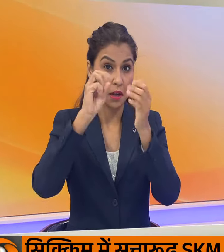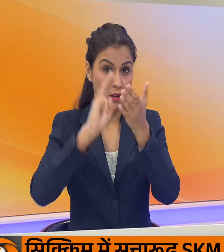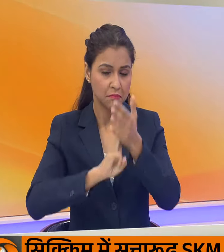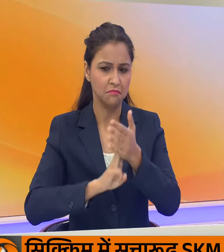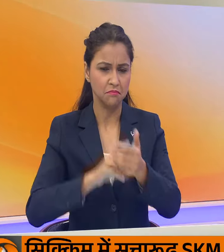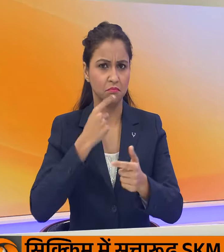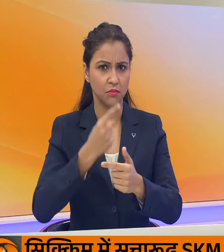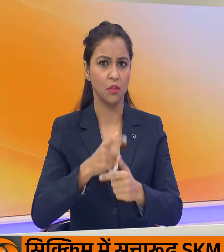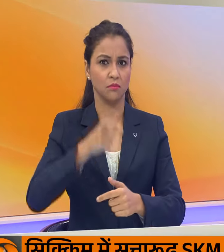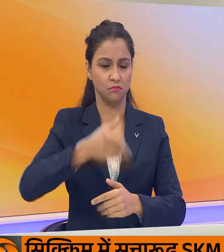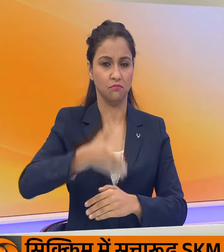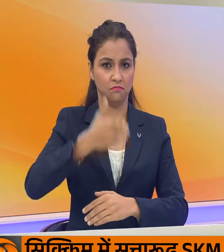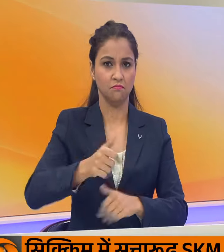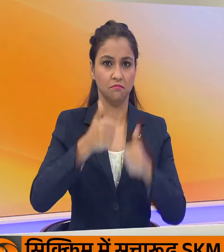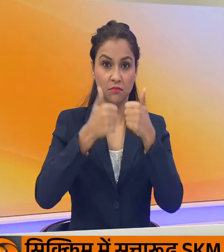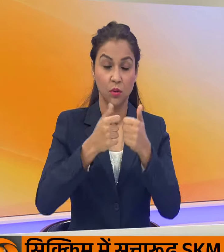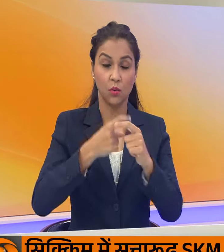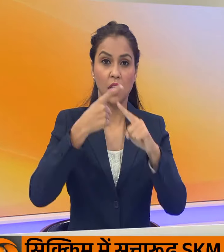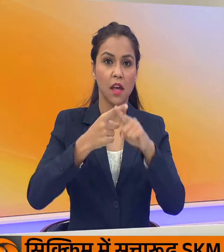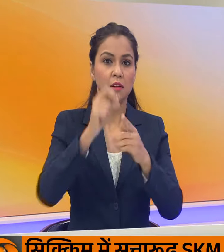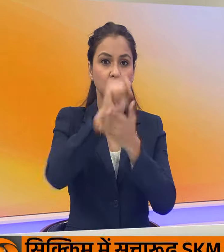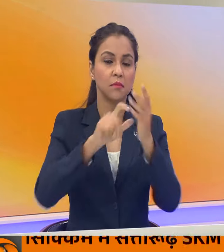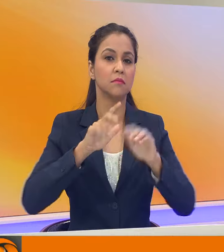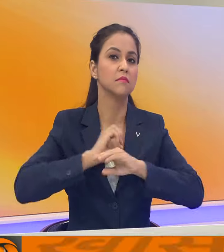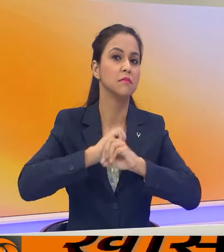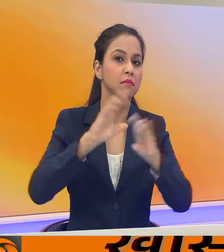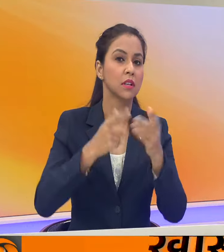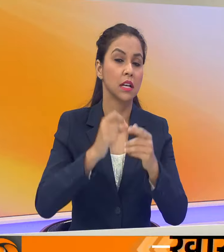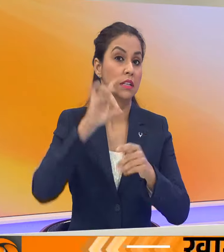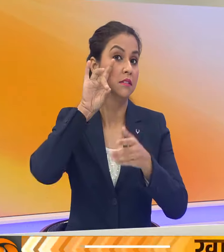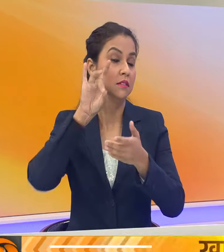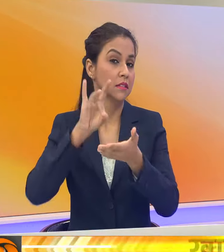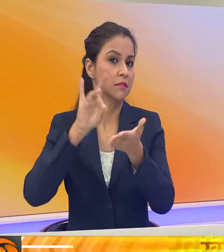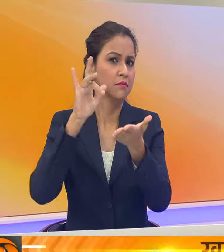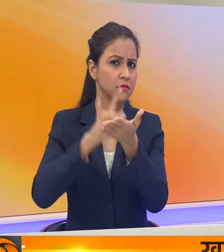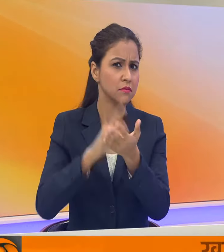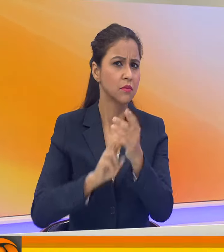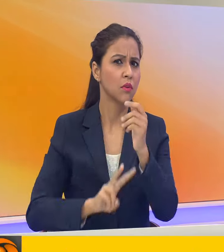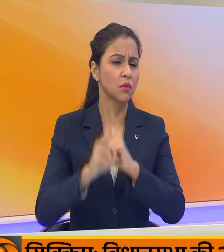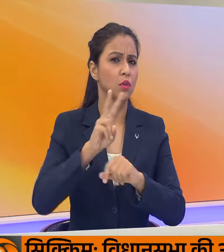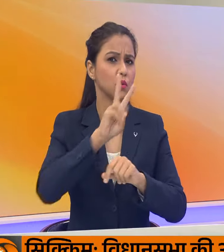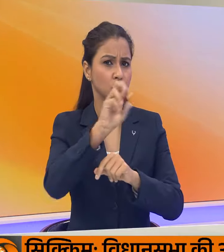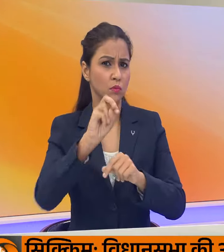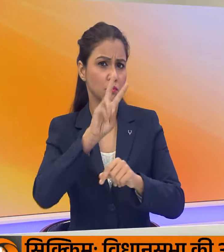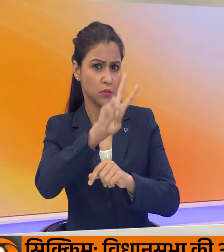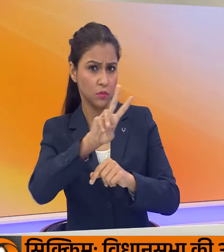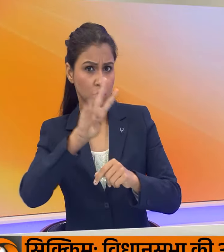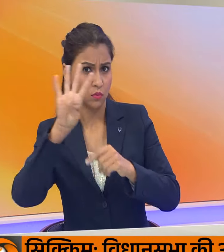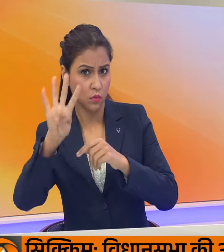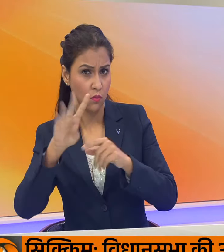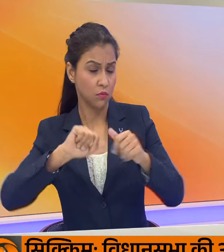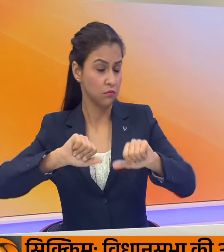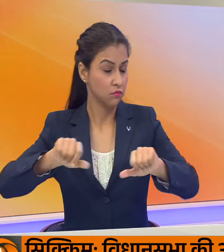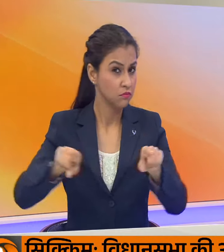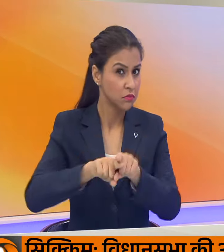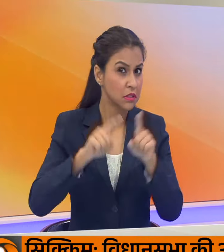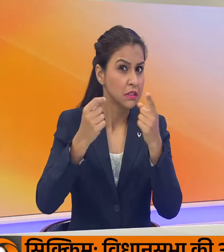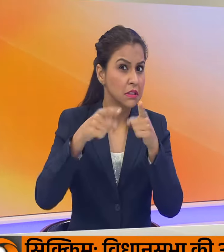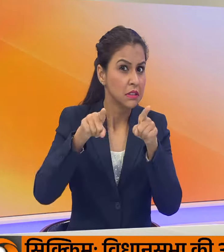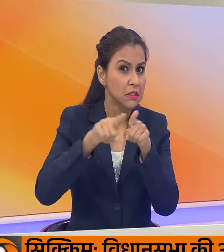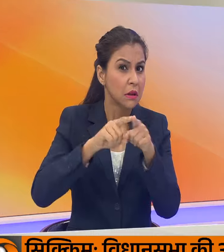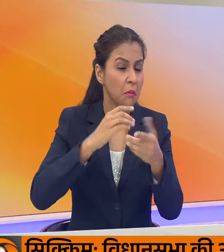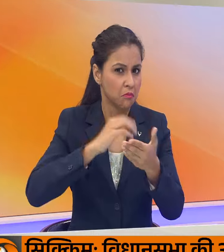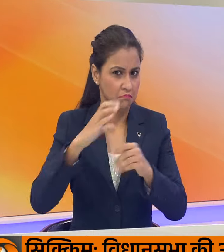बढ़ाई दी है, उन्होंने अपने एक्स पर लिखा कि सिक्किम व्रदान सभाचुनाव 2024 में जीत के लिए CM प्रेम सिंग